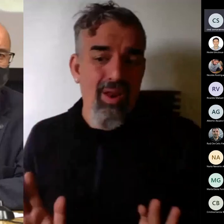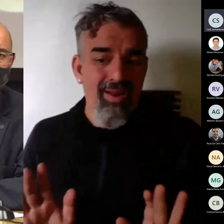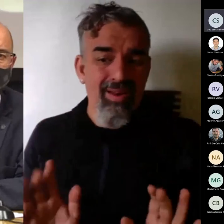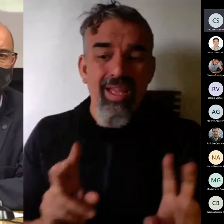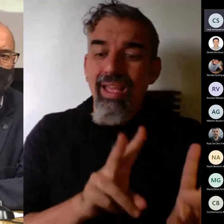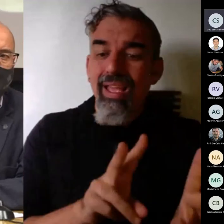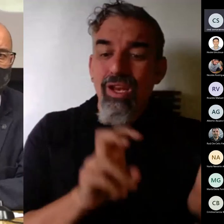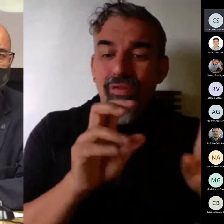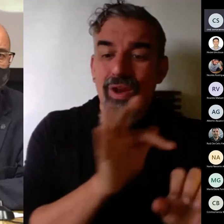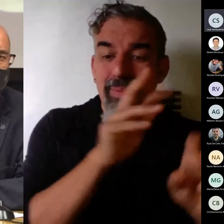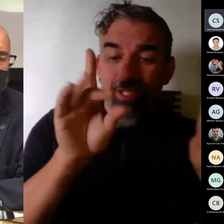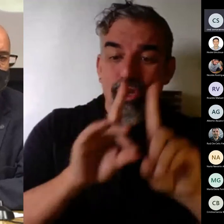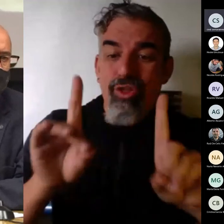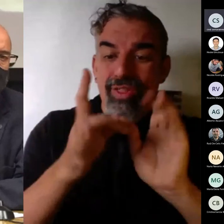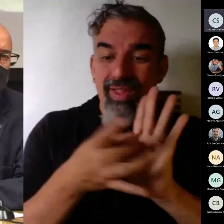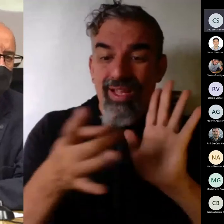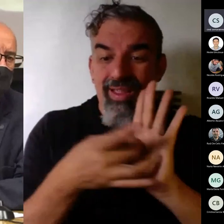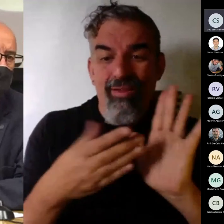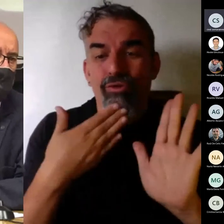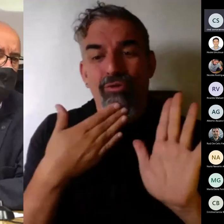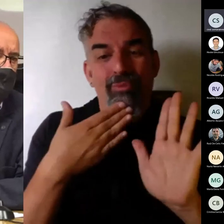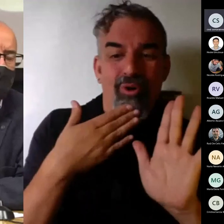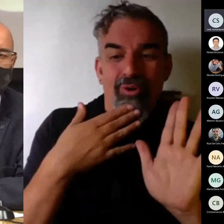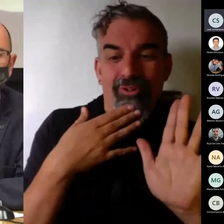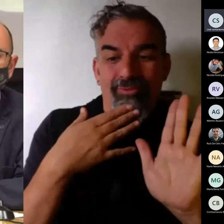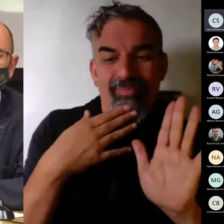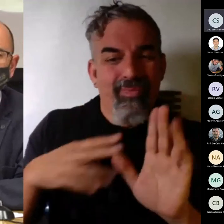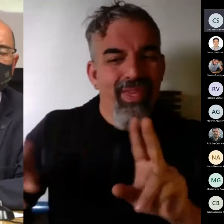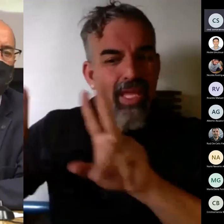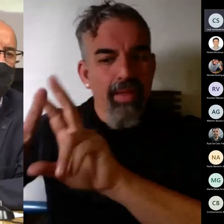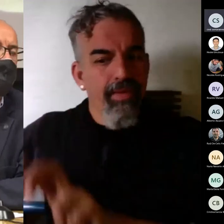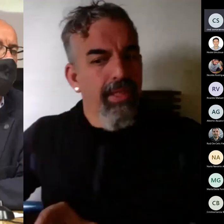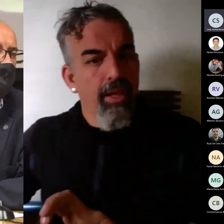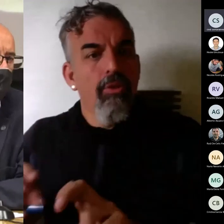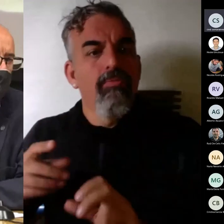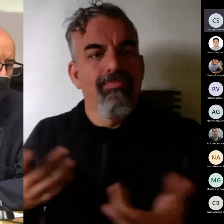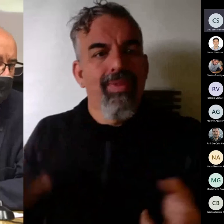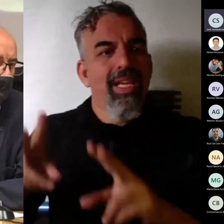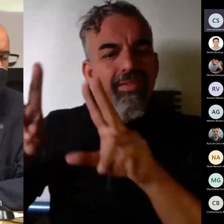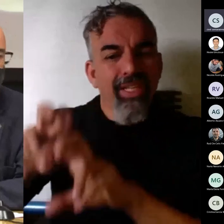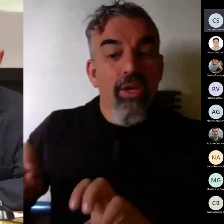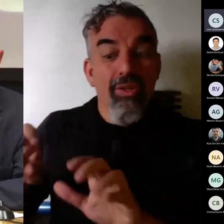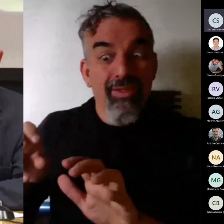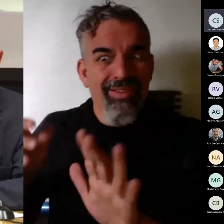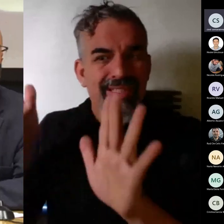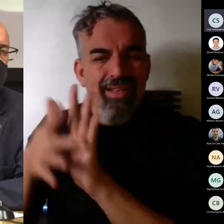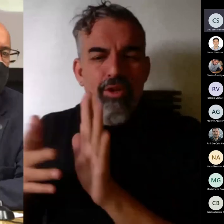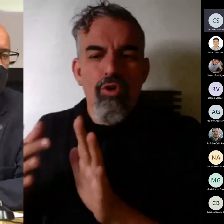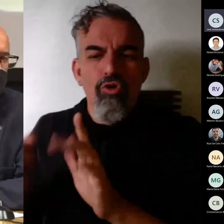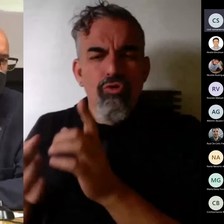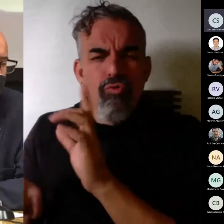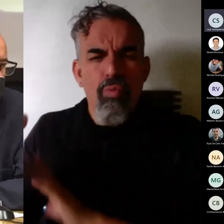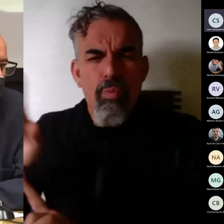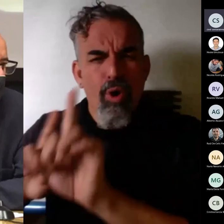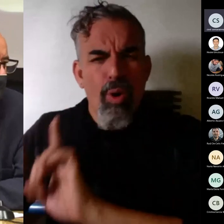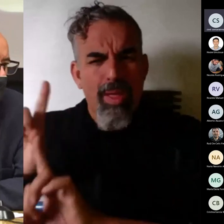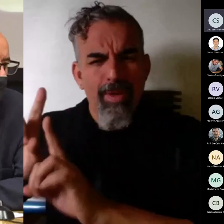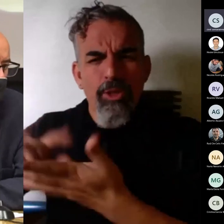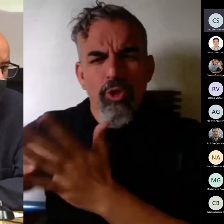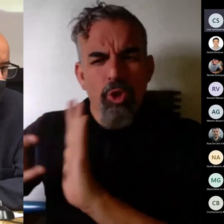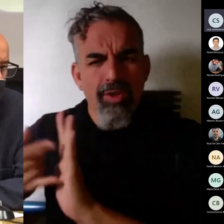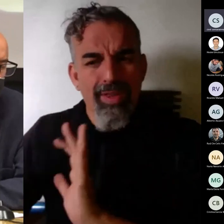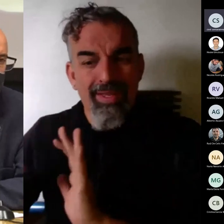es decir que en la investigación siempre nos enfrentamos a resolver algún tipo de problema a hacer avanzar algo más el